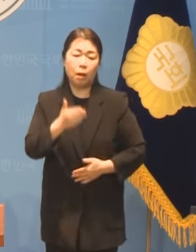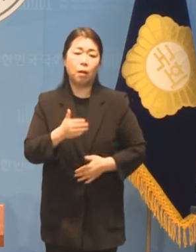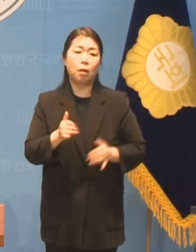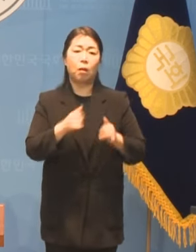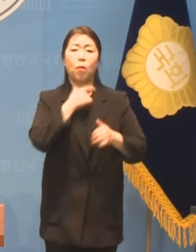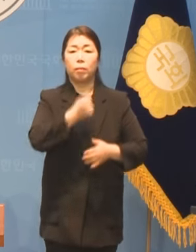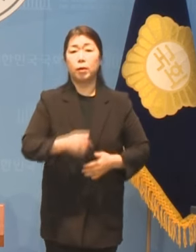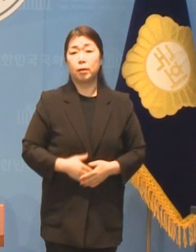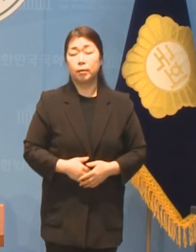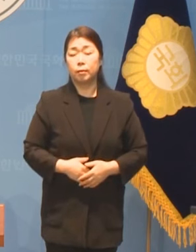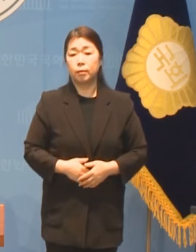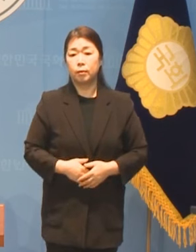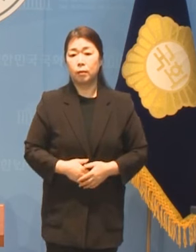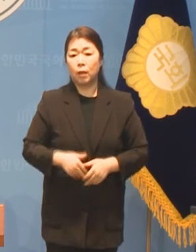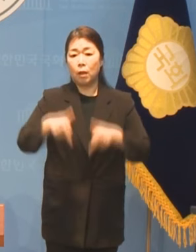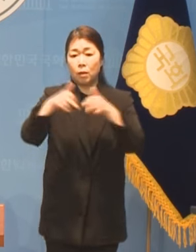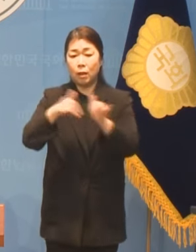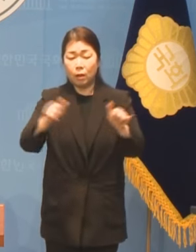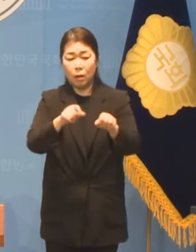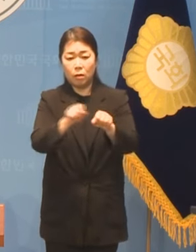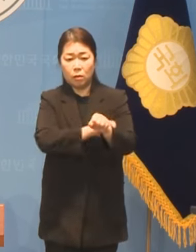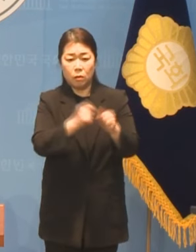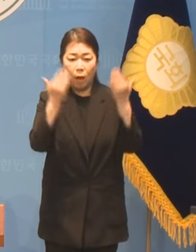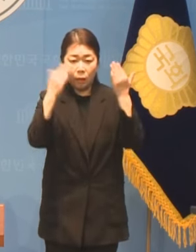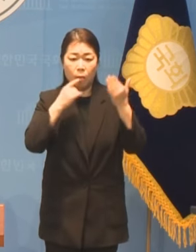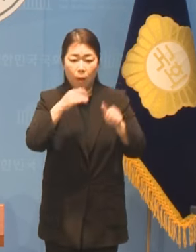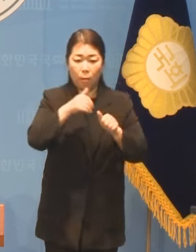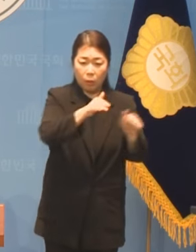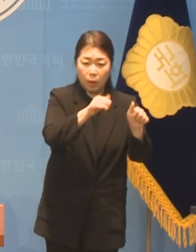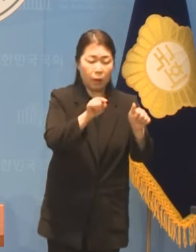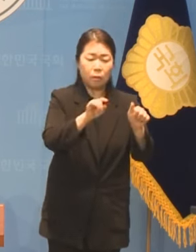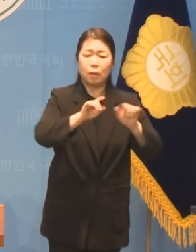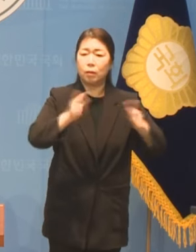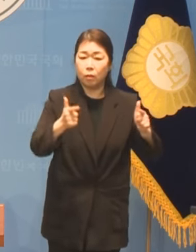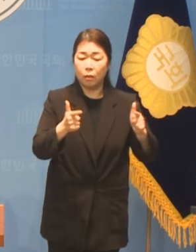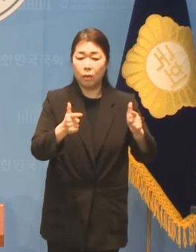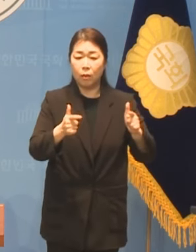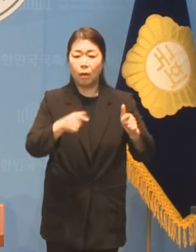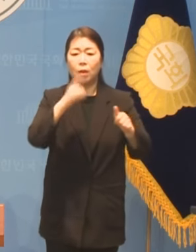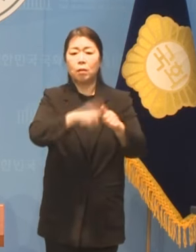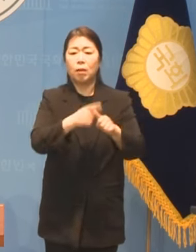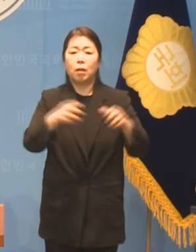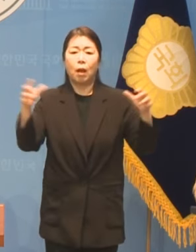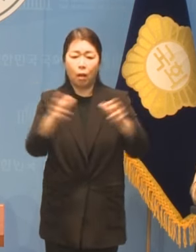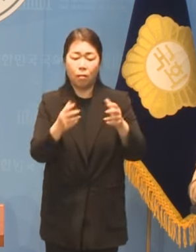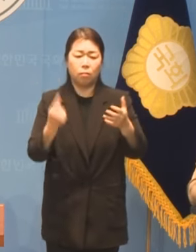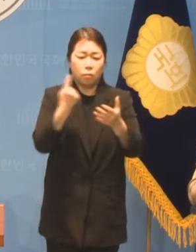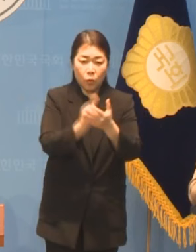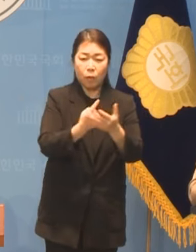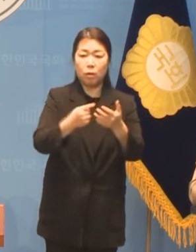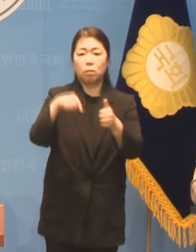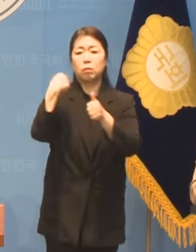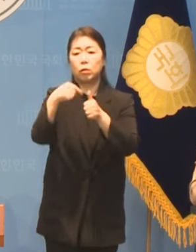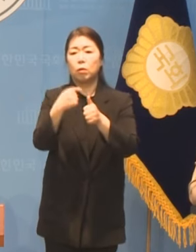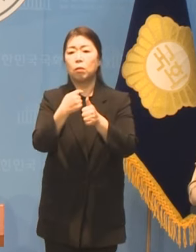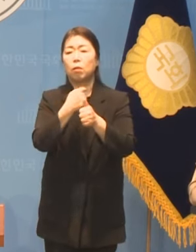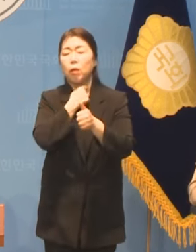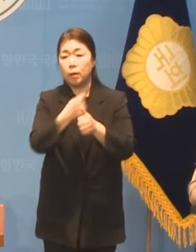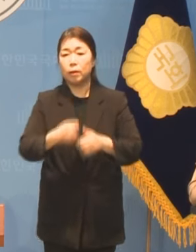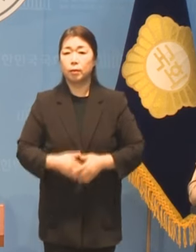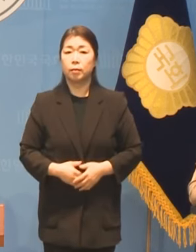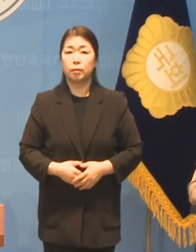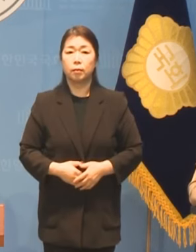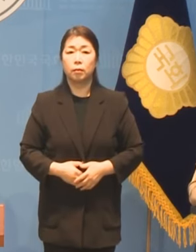않는 미래를 바랍니다 장애가 아이들의 꿈을 제한하지 않기를 바랍니다 장애인의 노동이 다양한